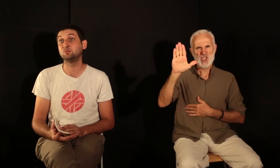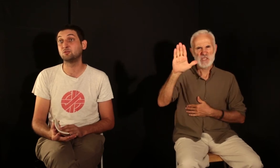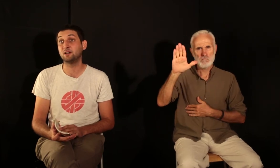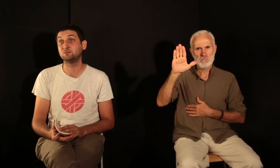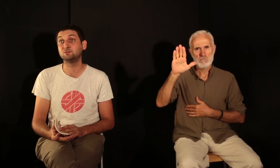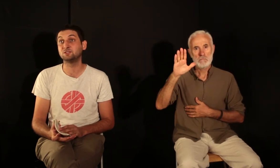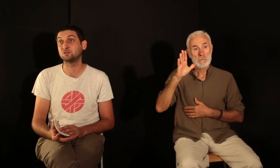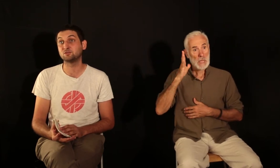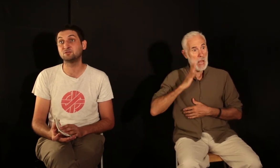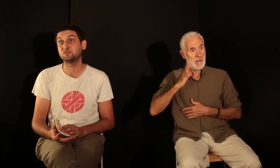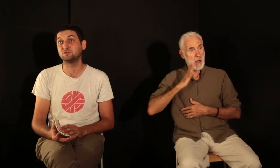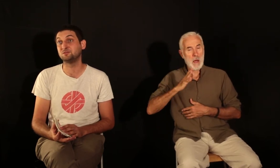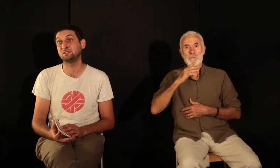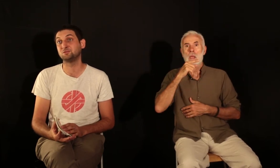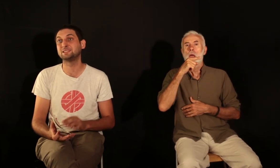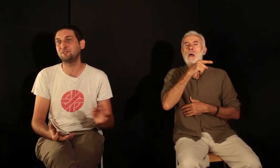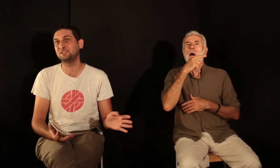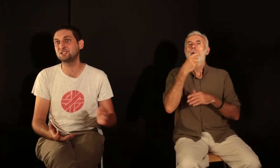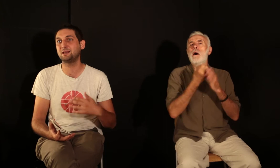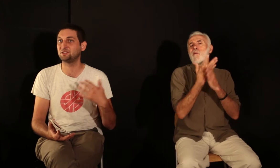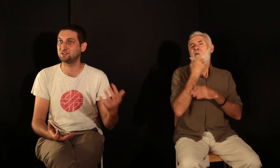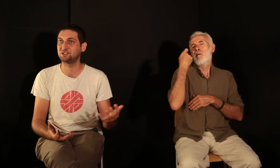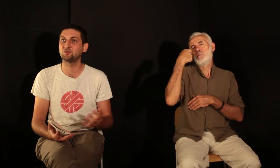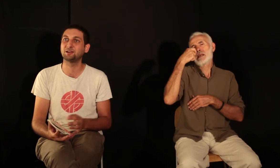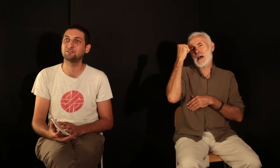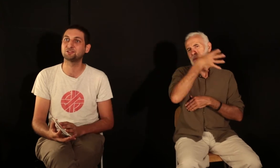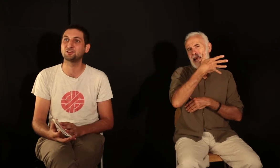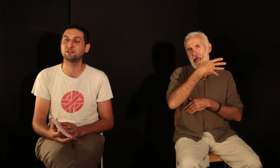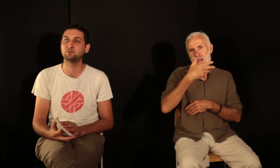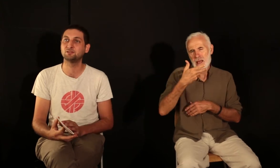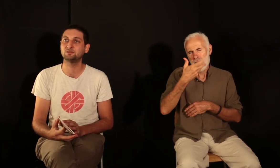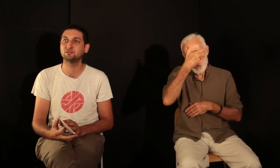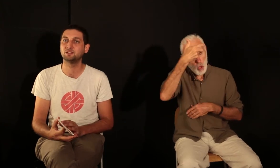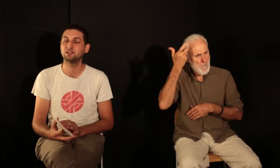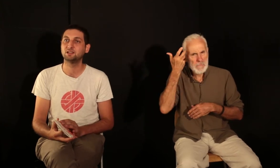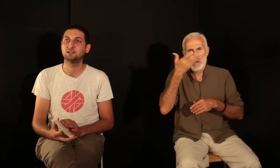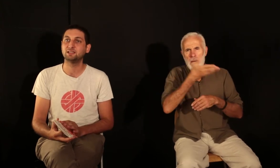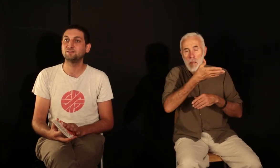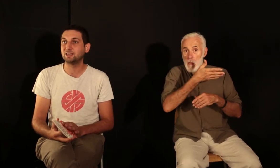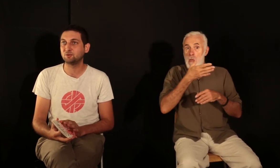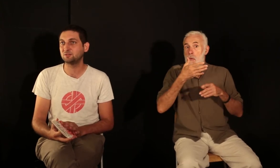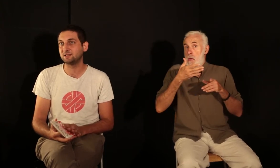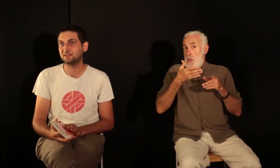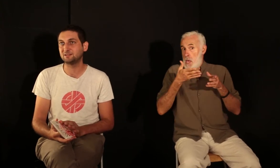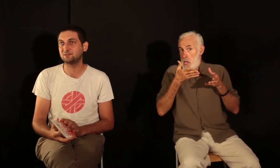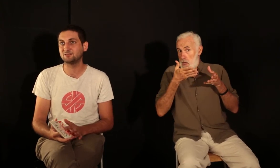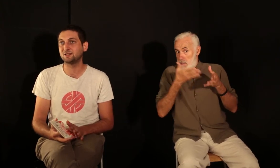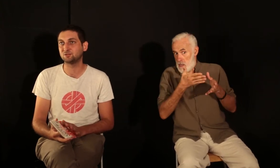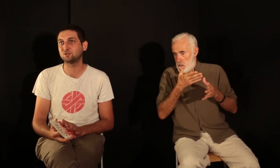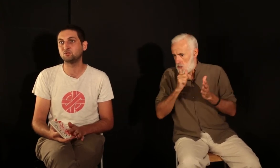Bachman, nous nous échangeons, et je savais déjà, mais j'ai compris en échangeant avec lui, qu'évidemment, il était sur tous